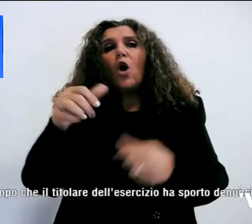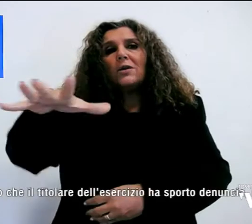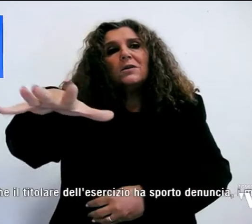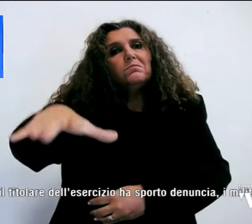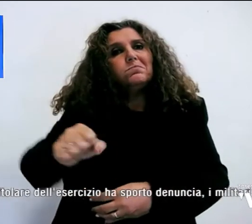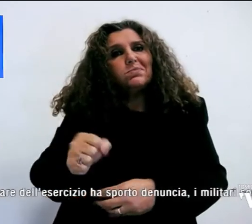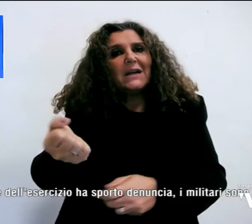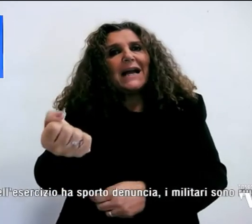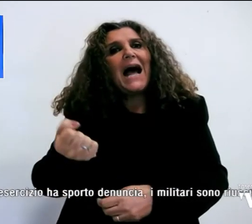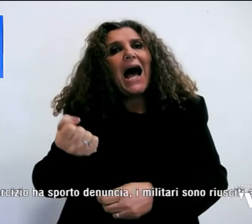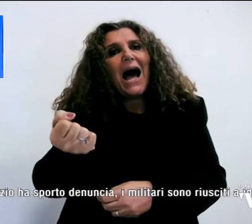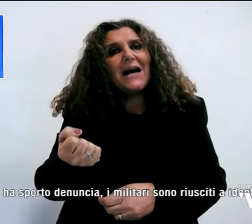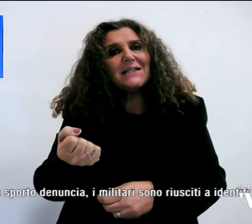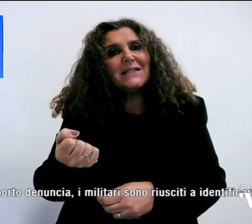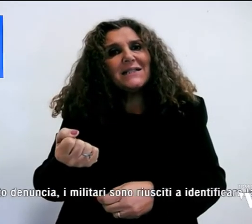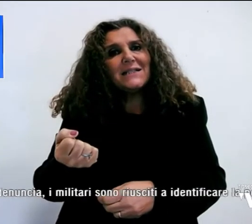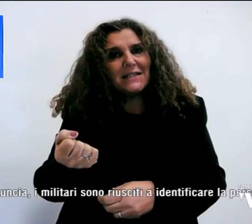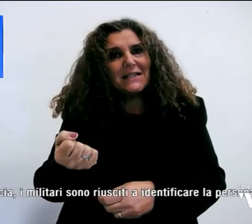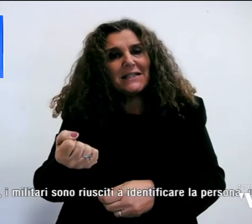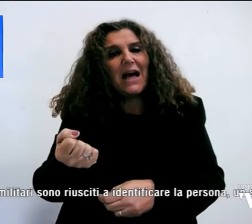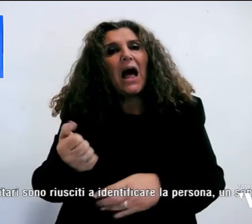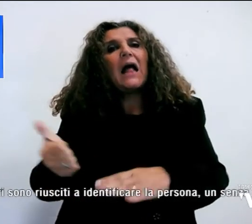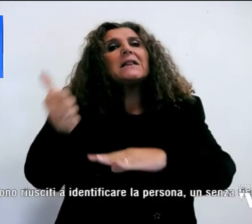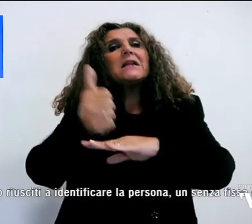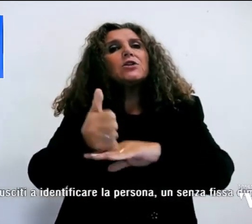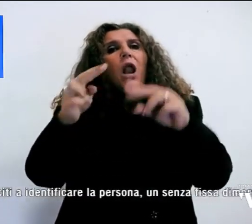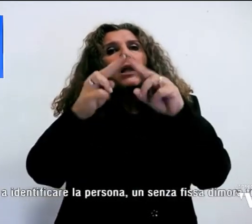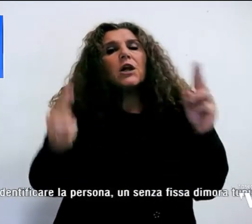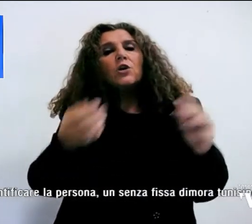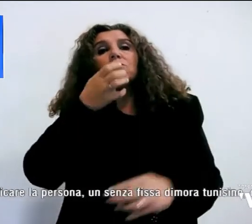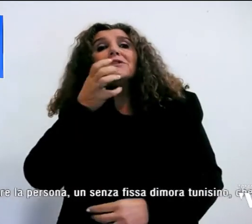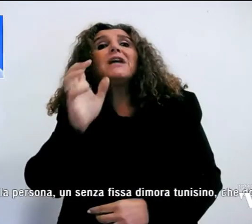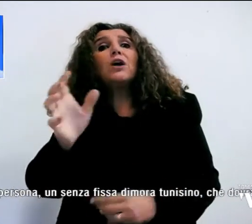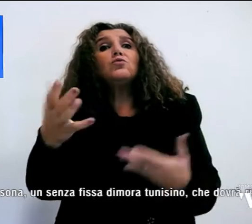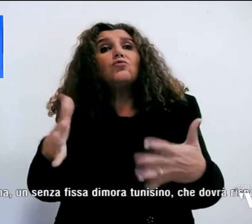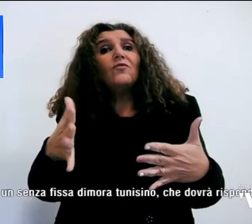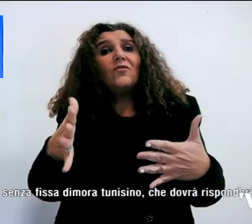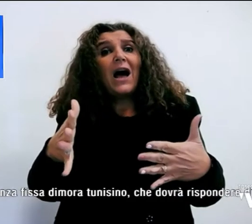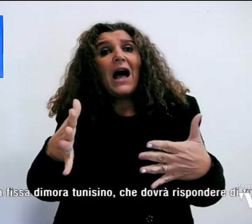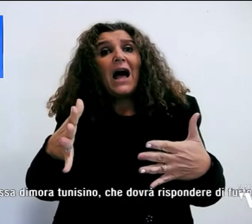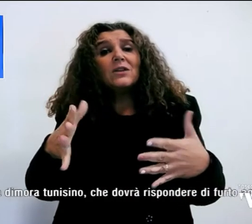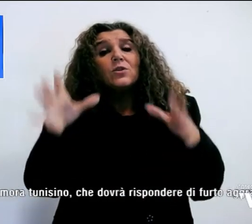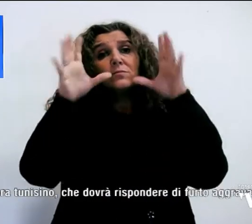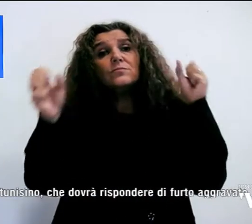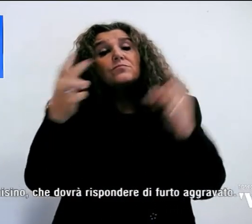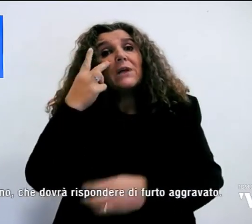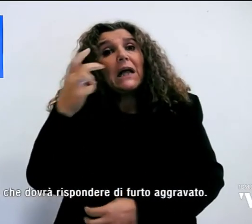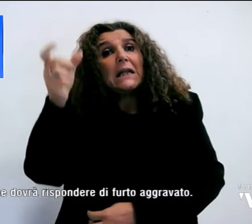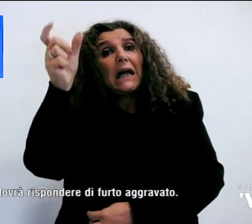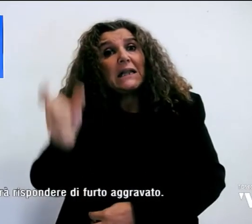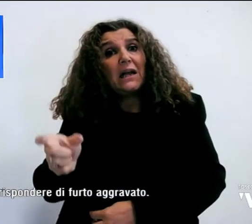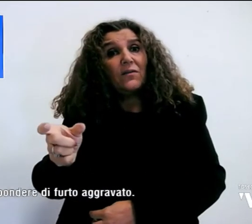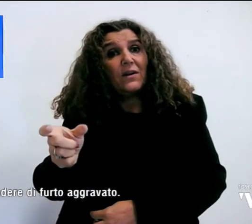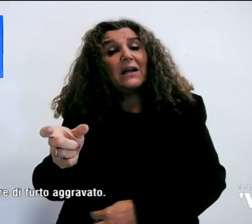cassa. Dopo che il titolare dell'esercizio ha sporto denunce, i militari sono riusciti a identificare la persona,